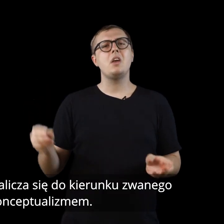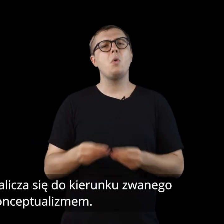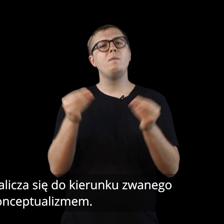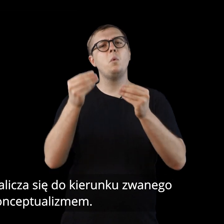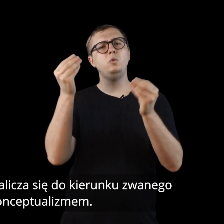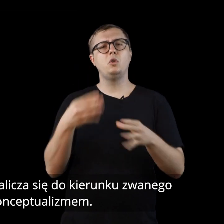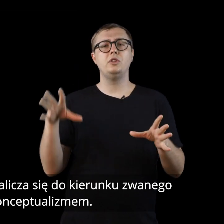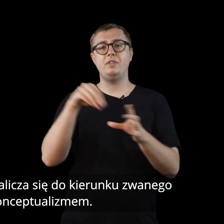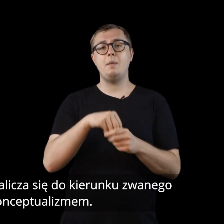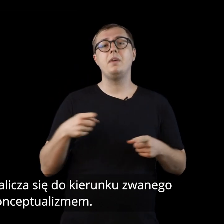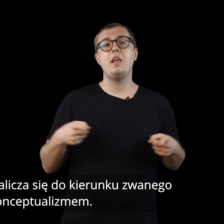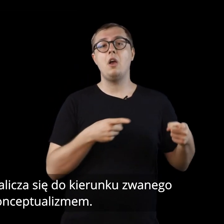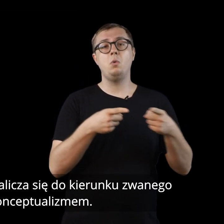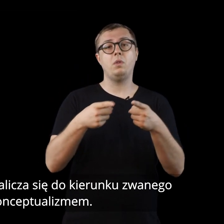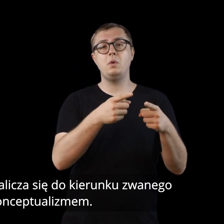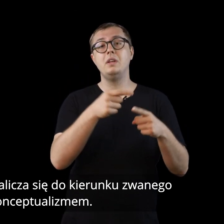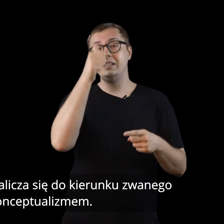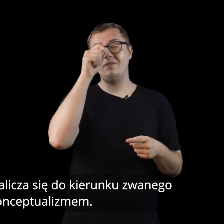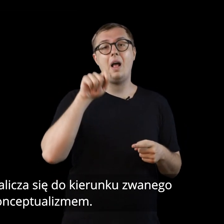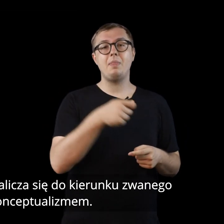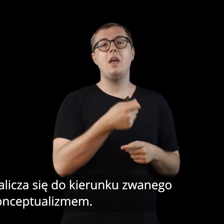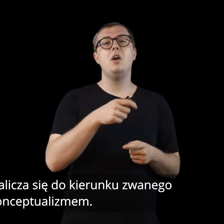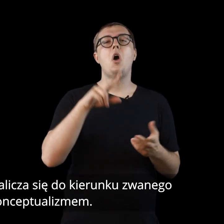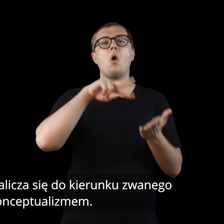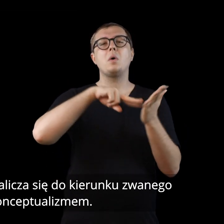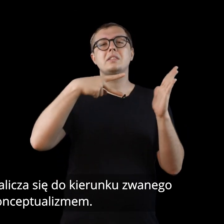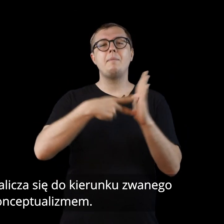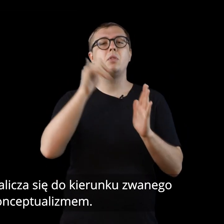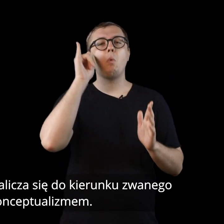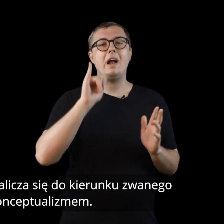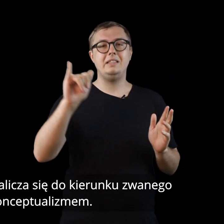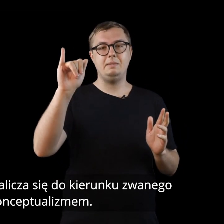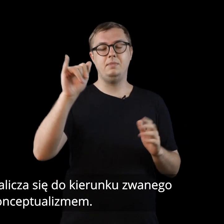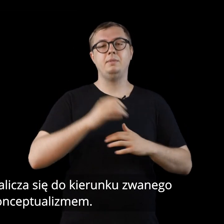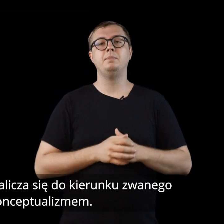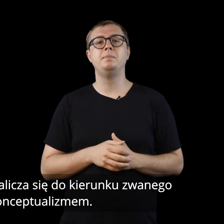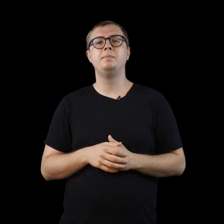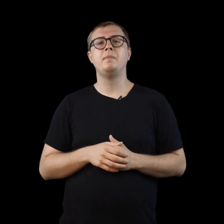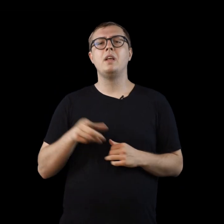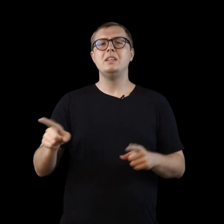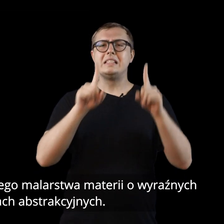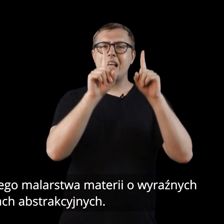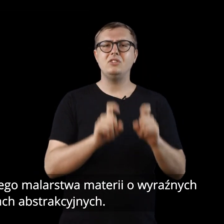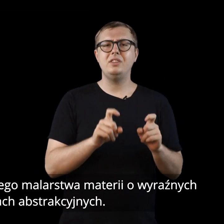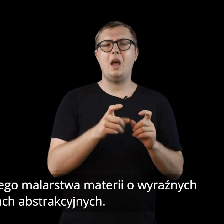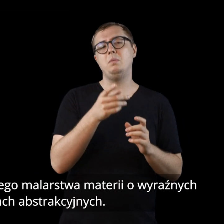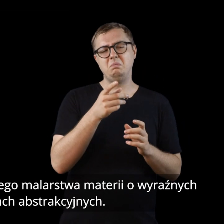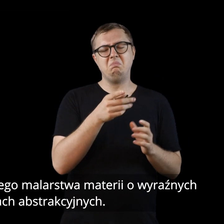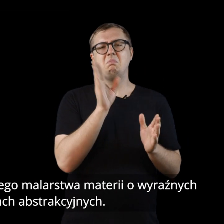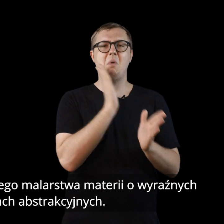Jego twórczość zalicza się do kierunku zwanego konceptualizmem. Zaczynał od tak zwanego malarstwa